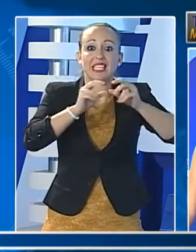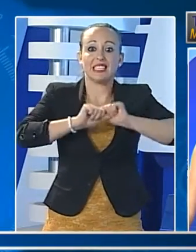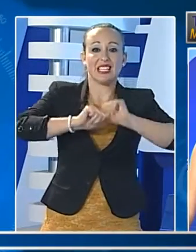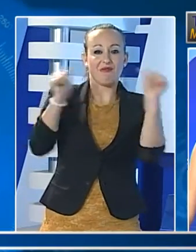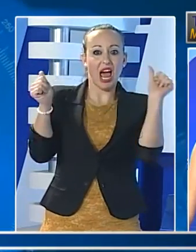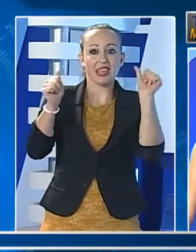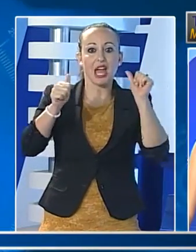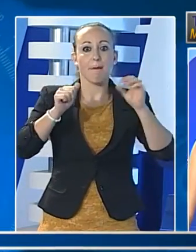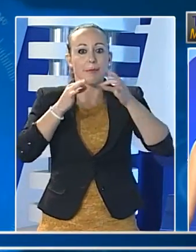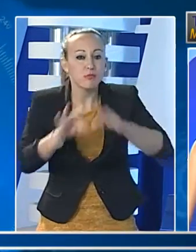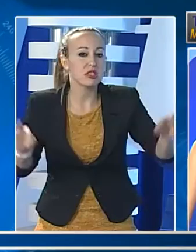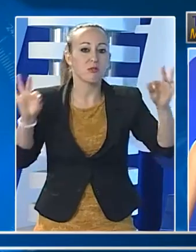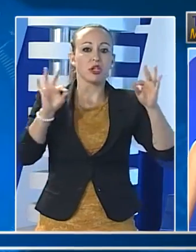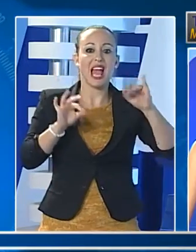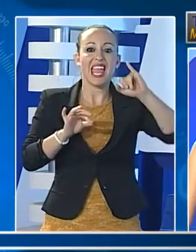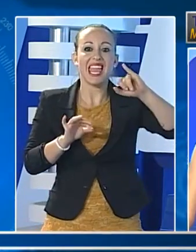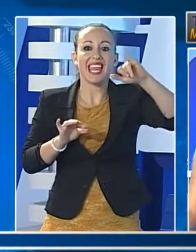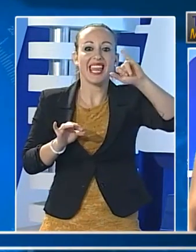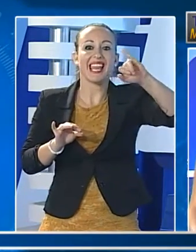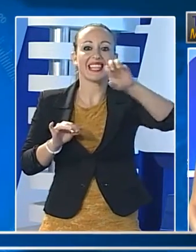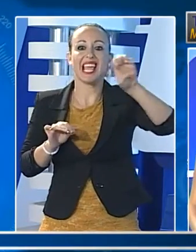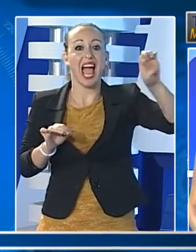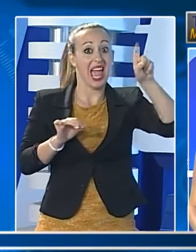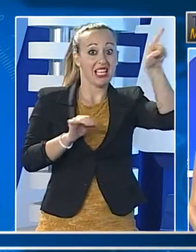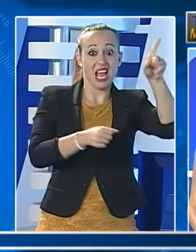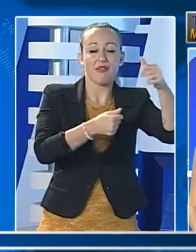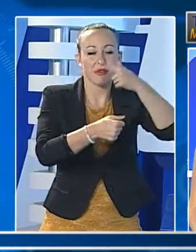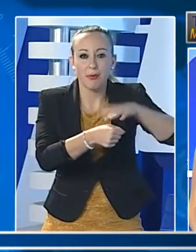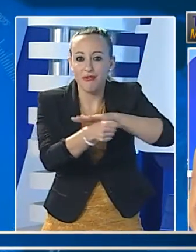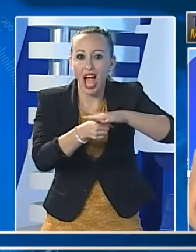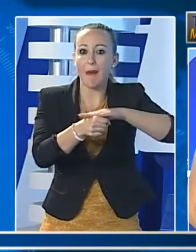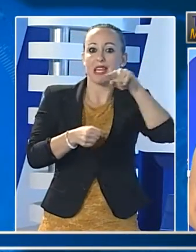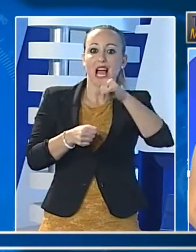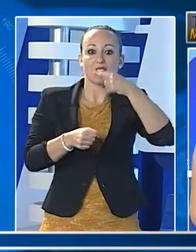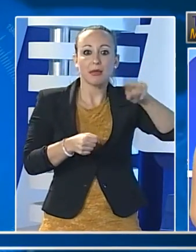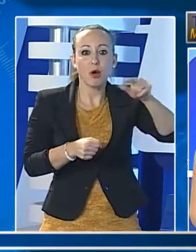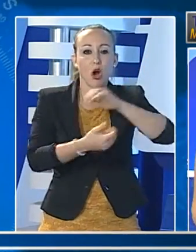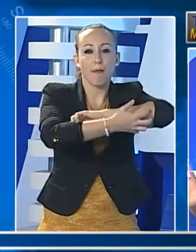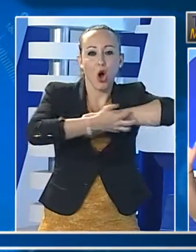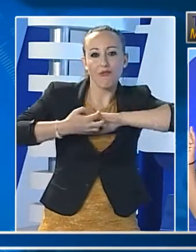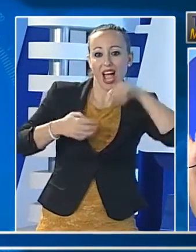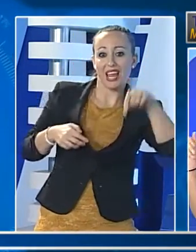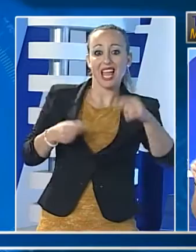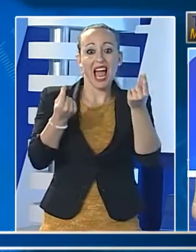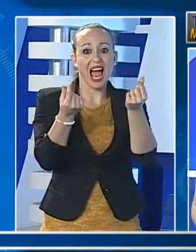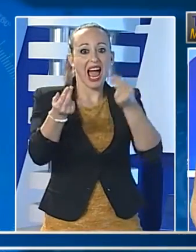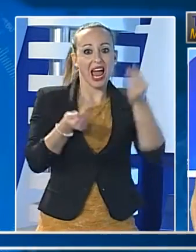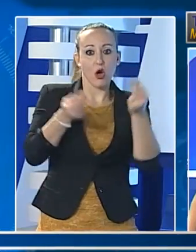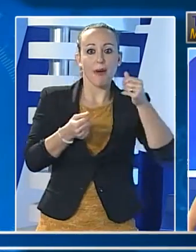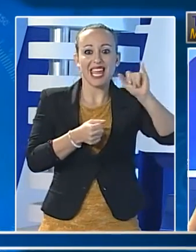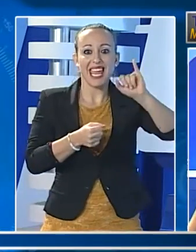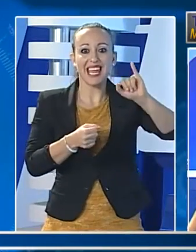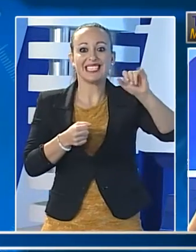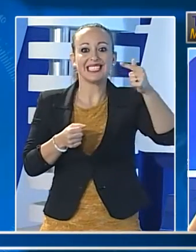sempre qui su TRM13. Vi lasciamo alla nostra programmazione. Grazie per averci seguito e arrivederci alla